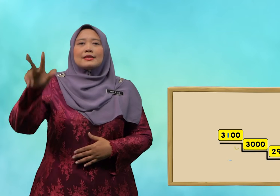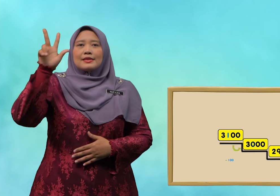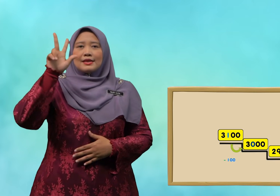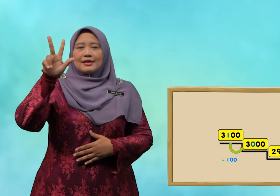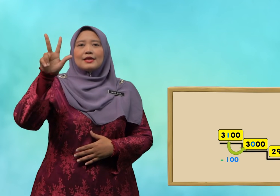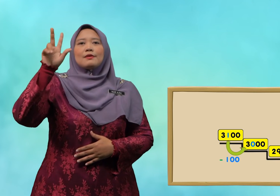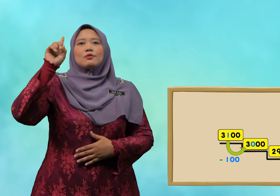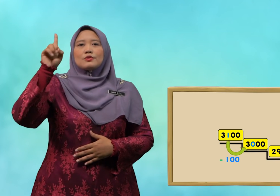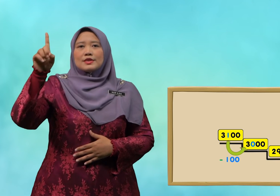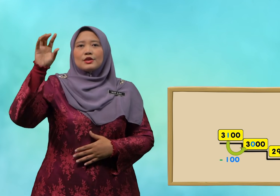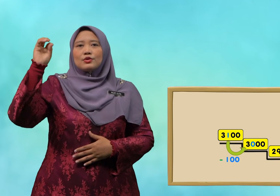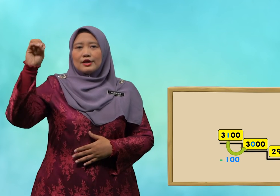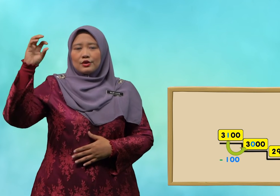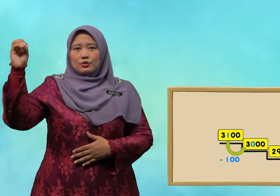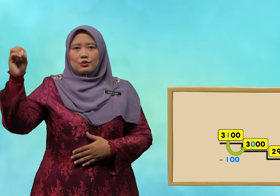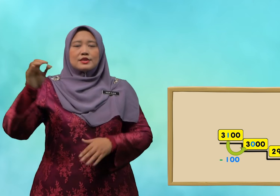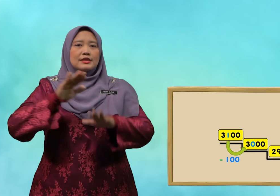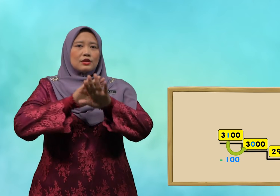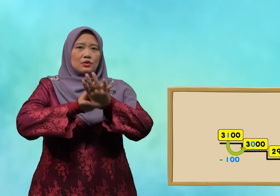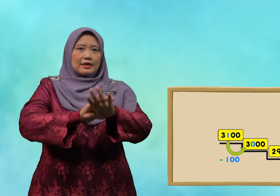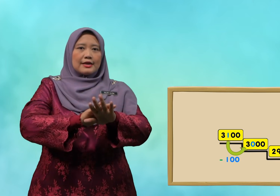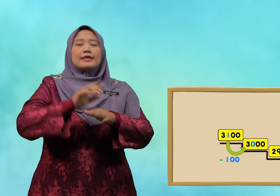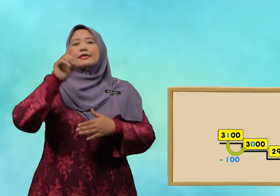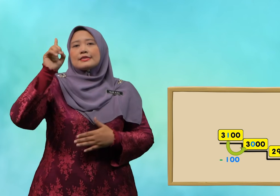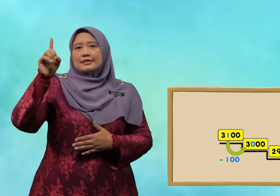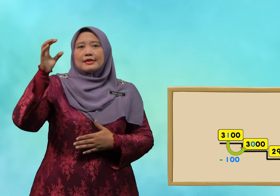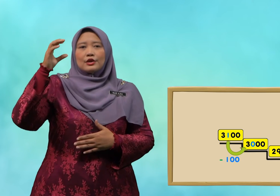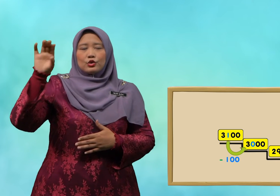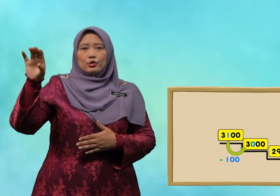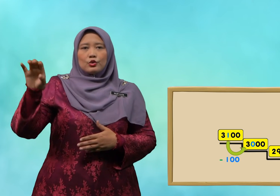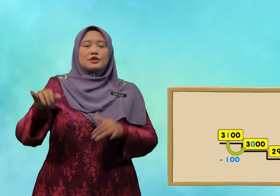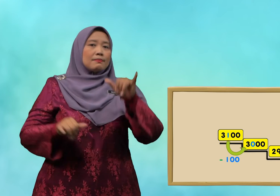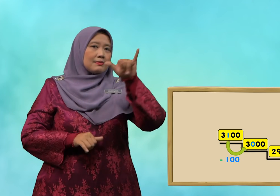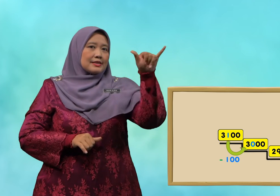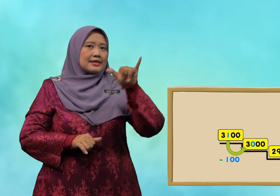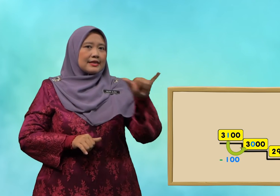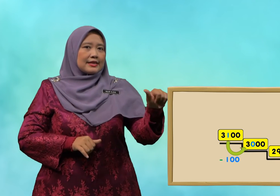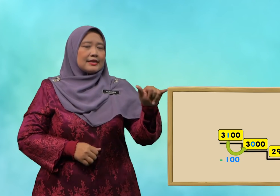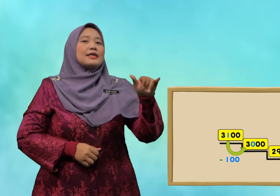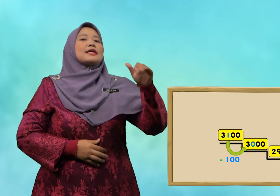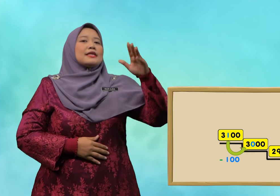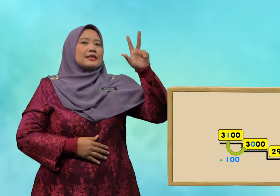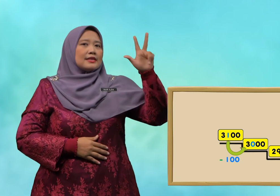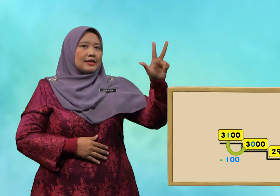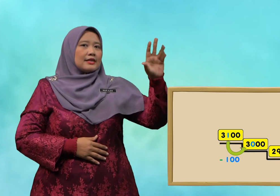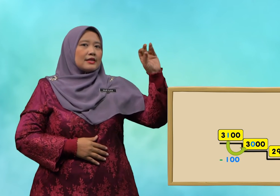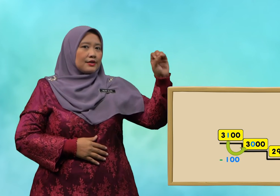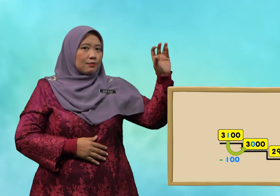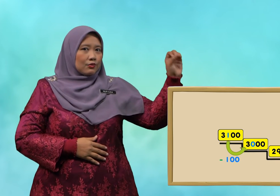3,100 ditolak seratus menjadi 3,000